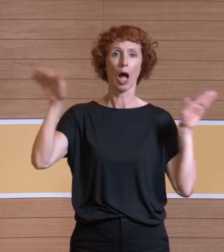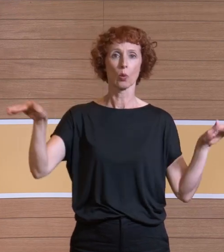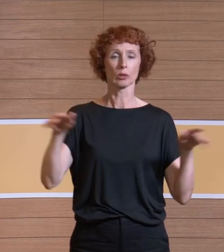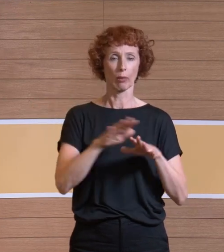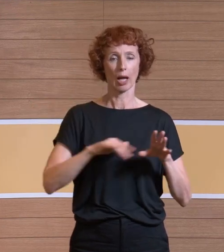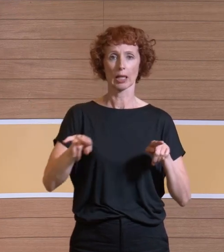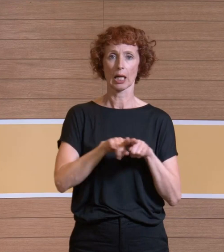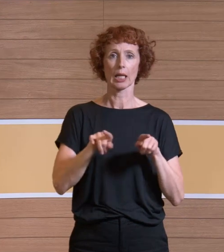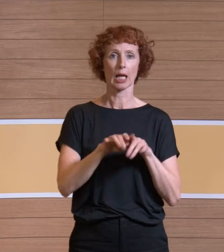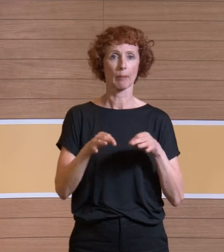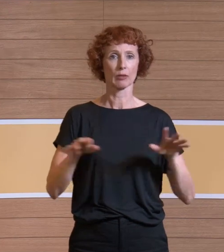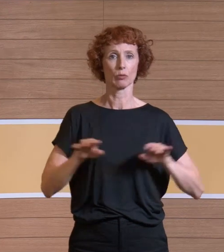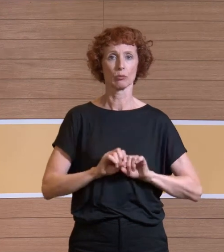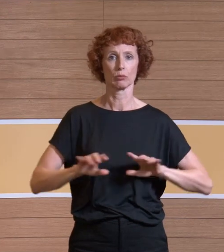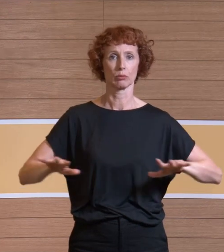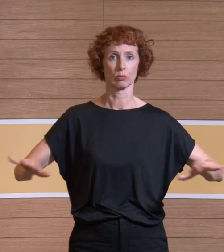turbulent.